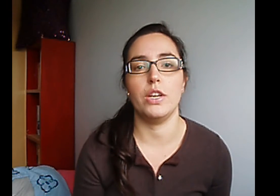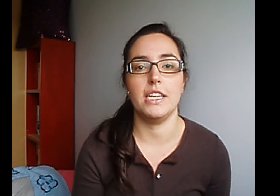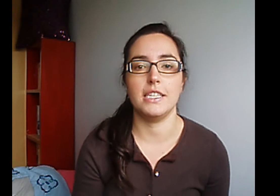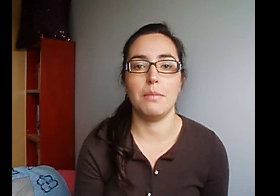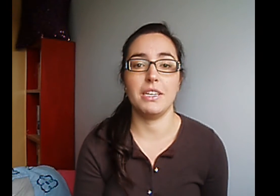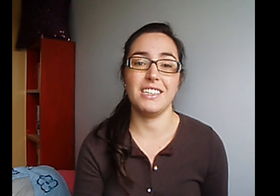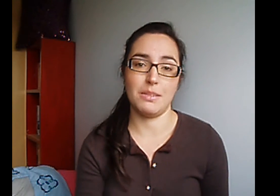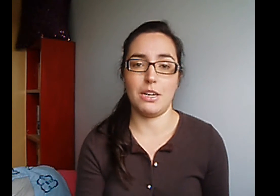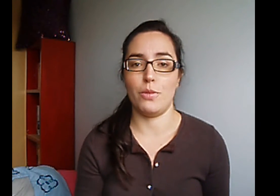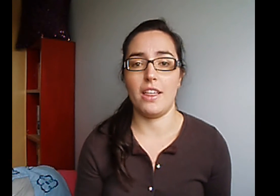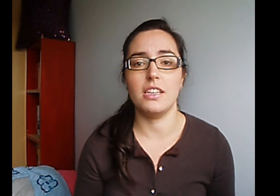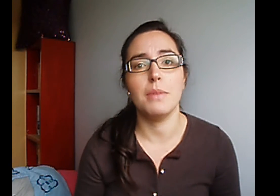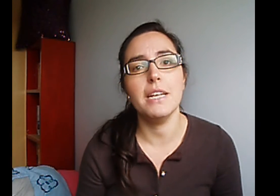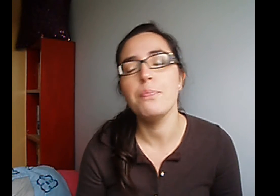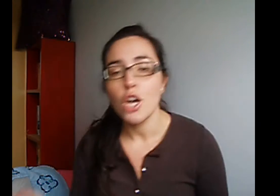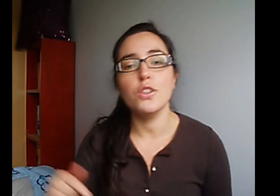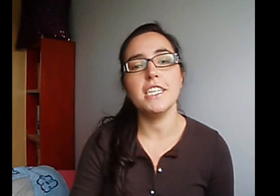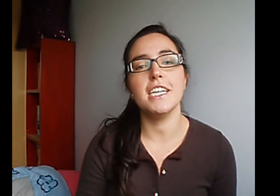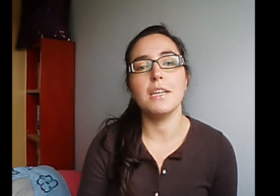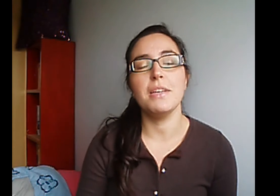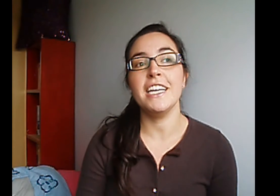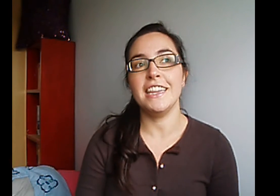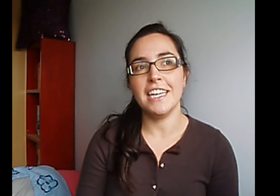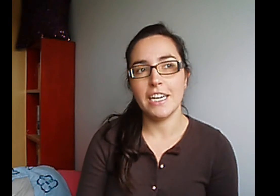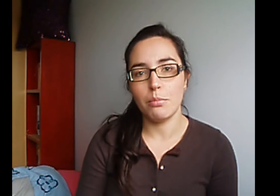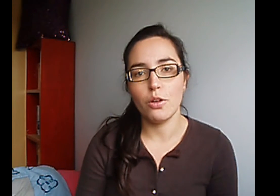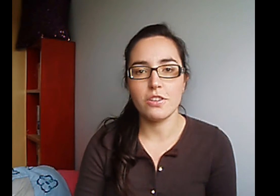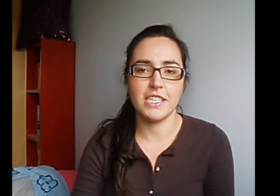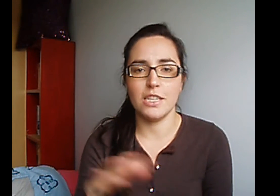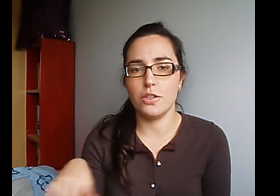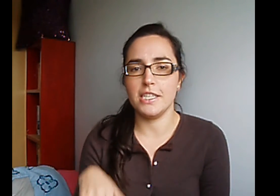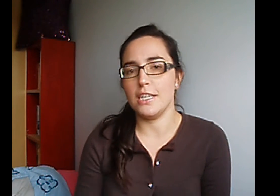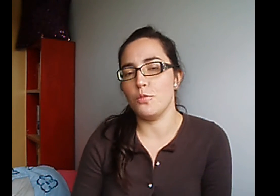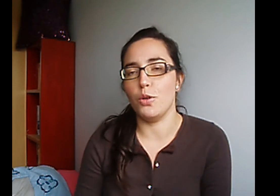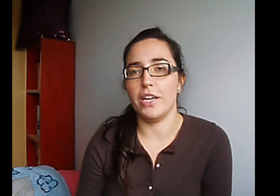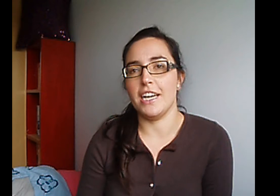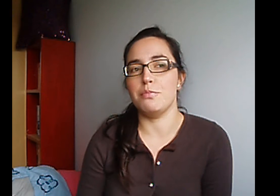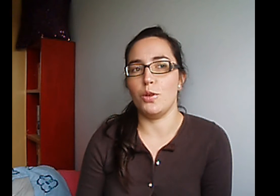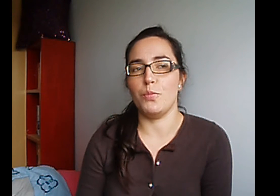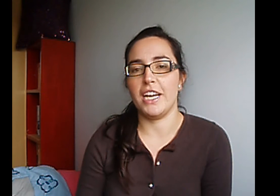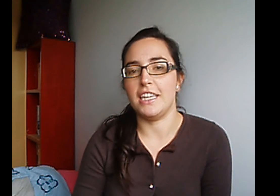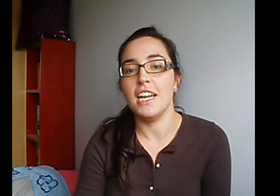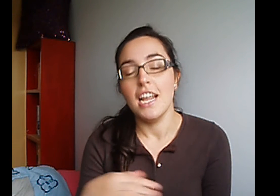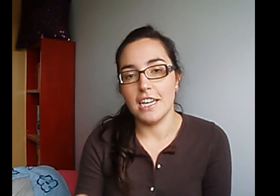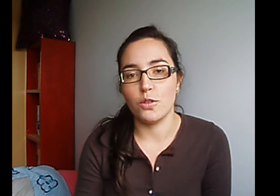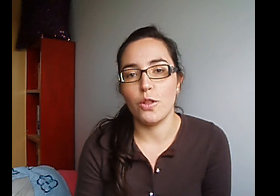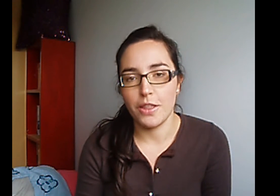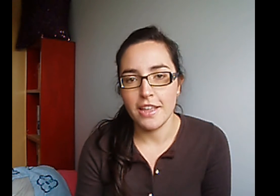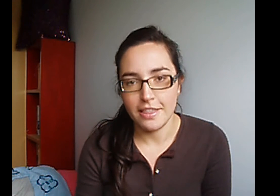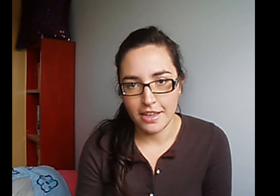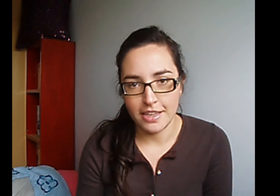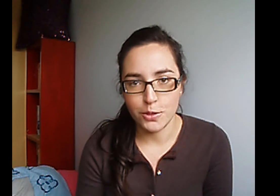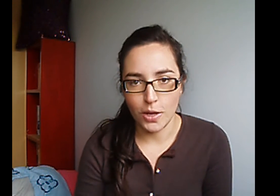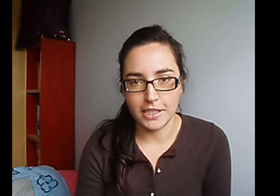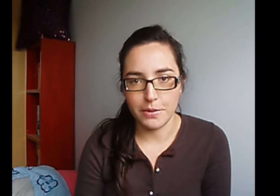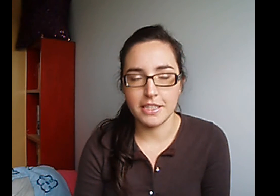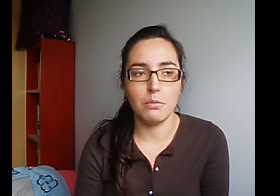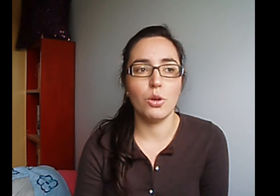en esta parte que se llama Novedades, ¿vale? Otra chica también que tiene blogs O sea, todas estas son bloggeras, pero me encantan Las conocí, de hecho, a través del blog